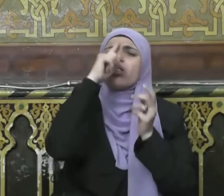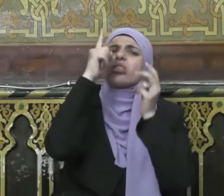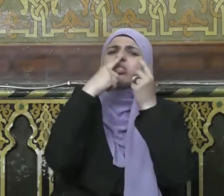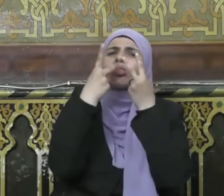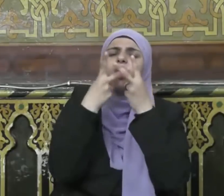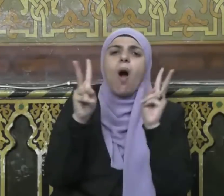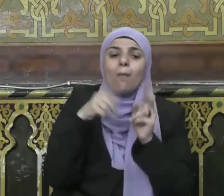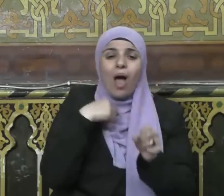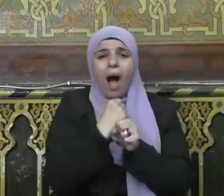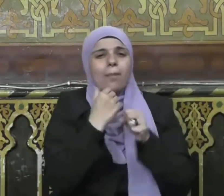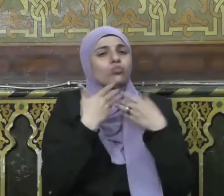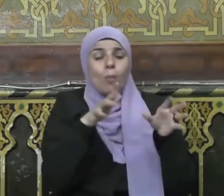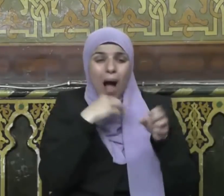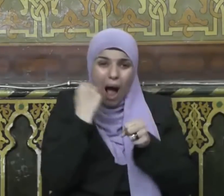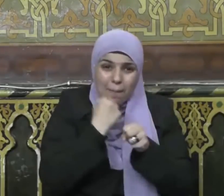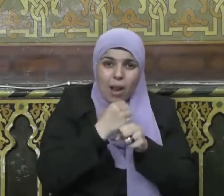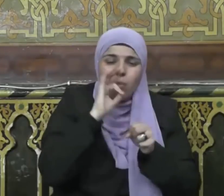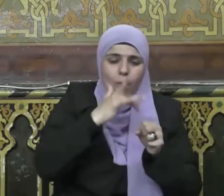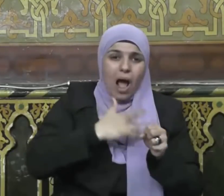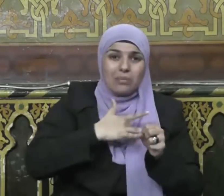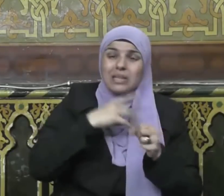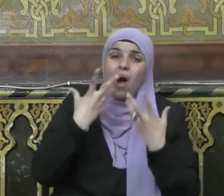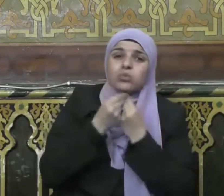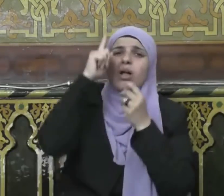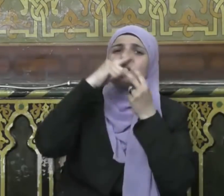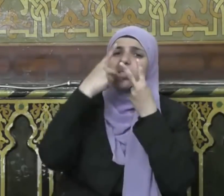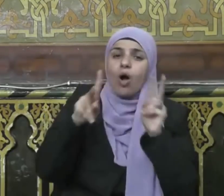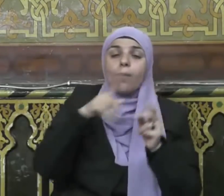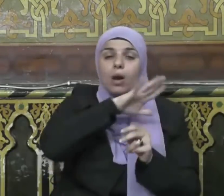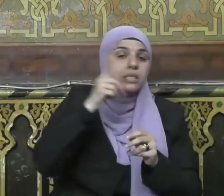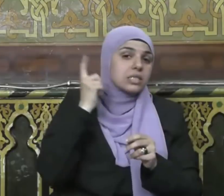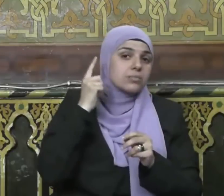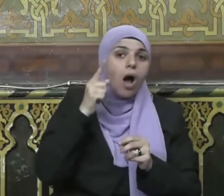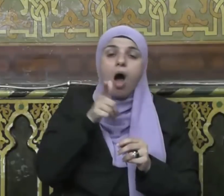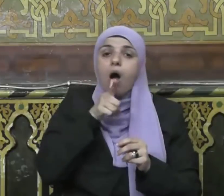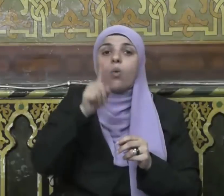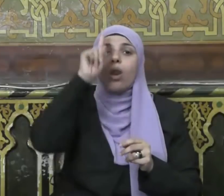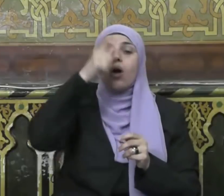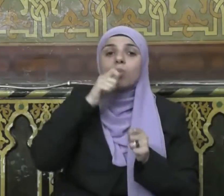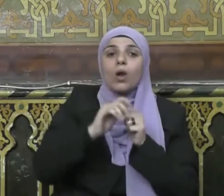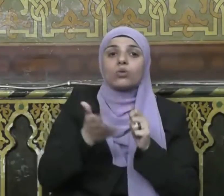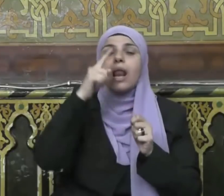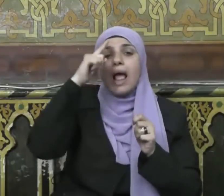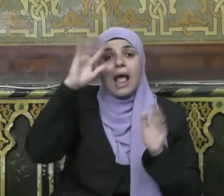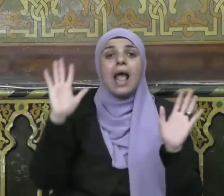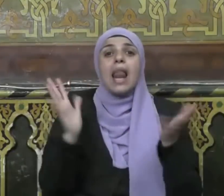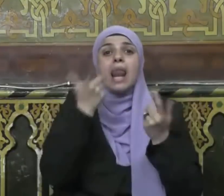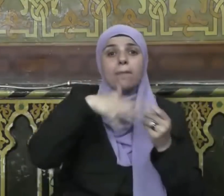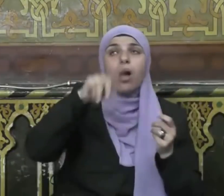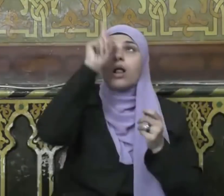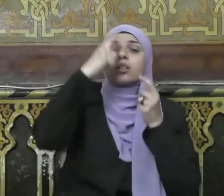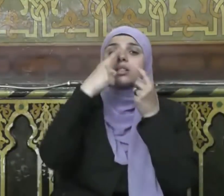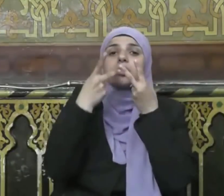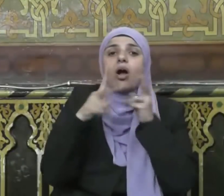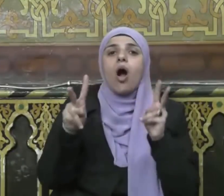أشد اهتماماً منكم بالعمل ألم تسمعوا قول الله تعالى إنما يتقبل الله من